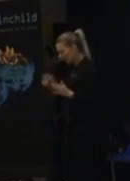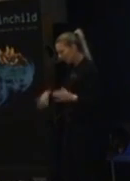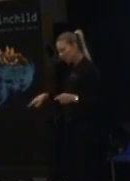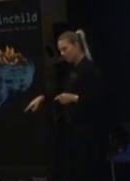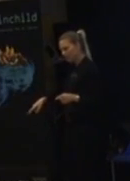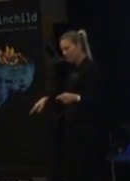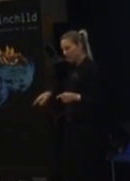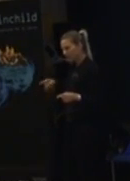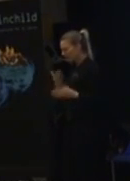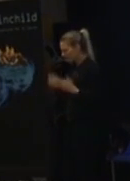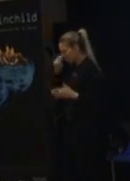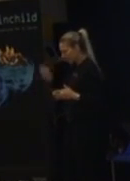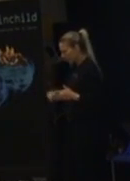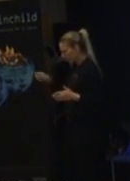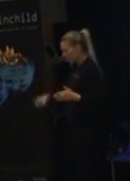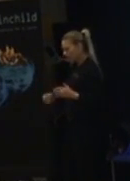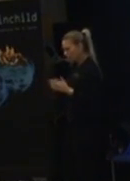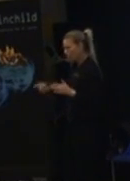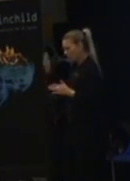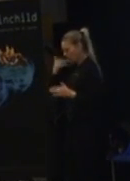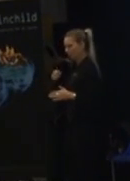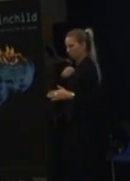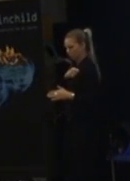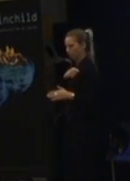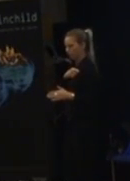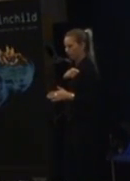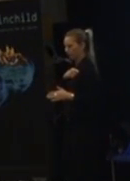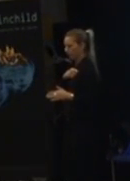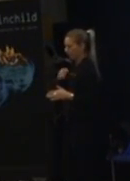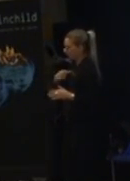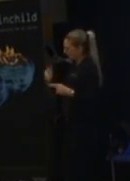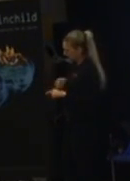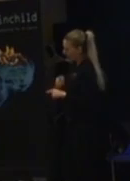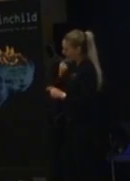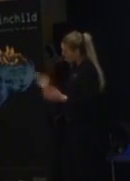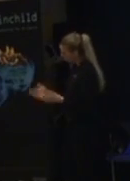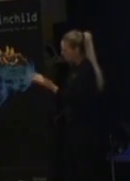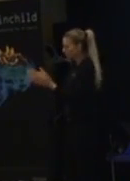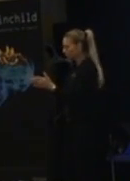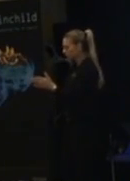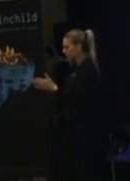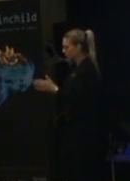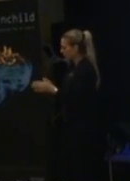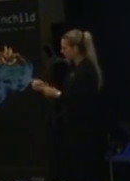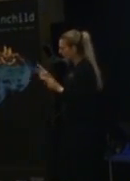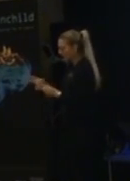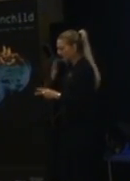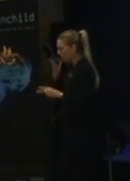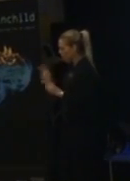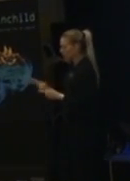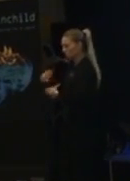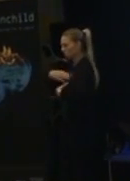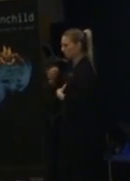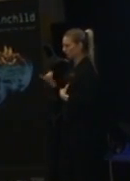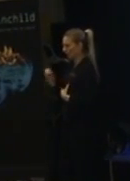Vi straffar henne inte för att hon kan massor. Vi talar om. Ja, är lika bra som att Zlatan. Varför är det